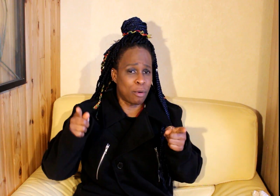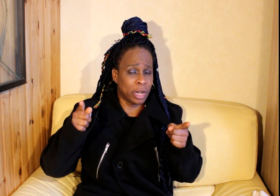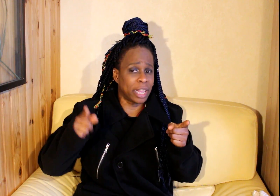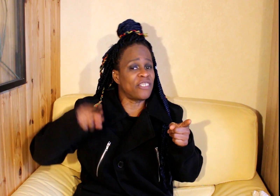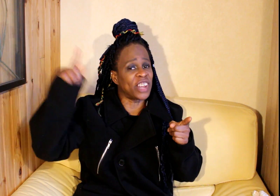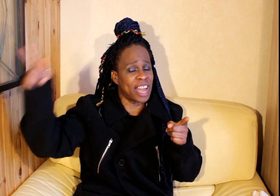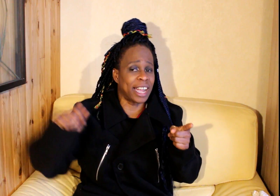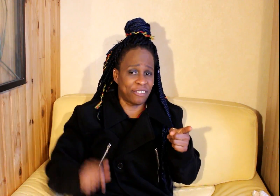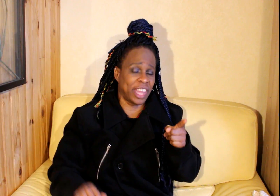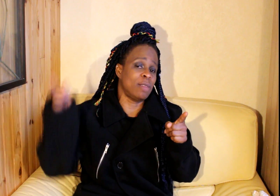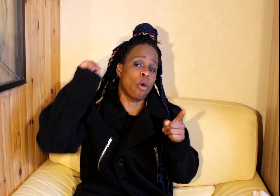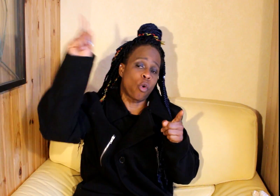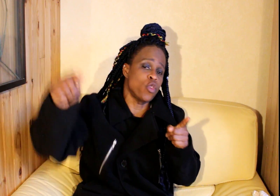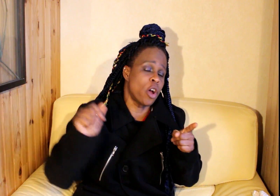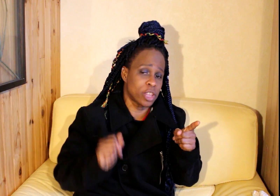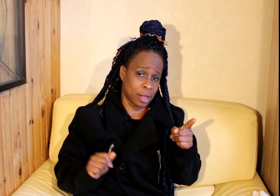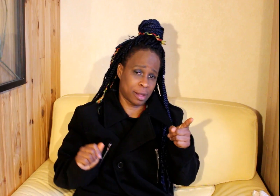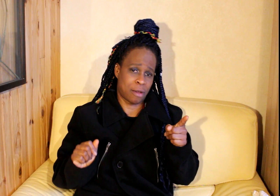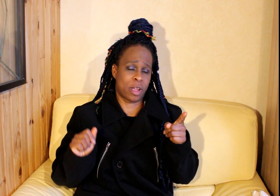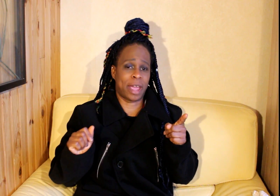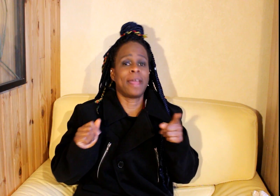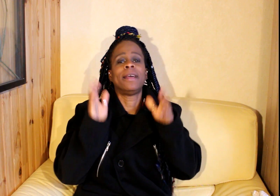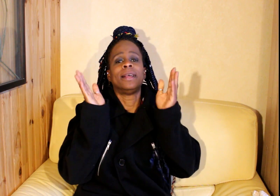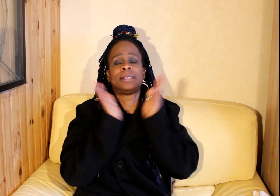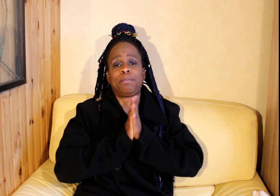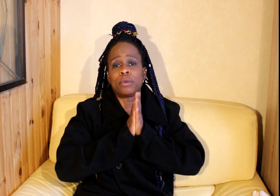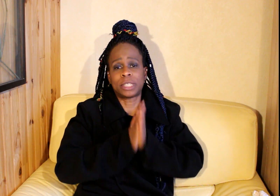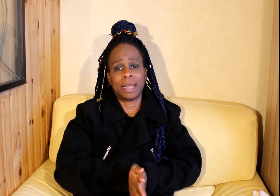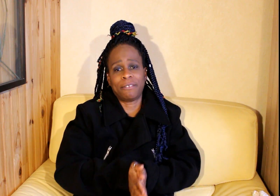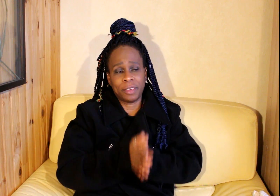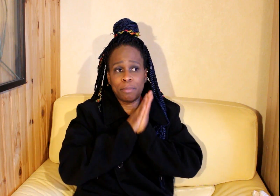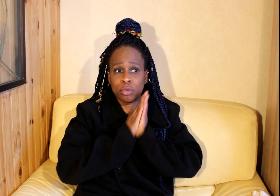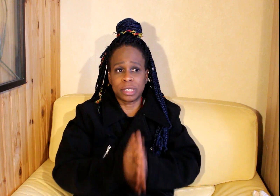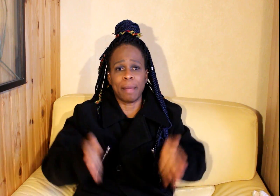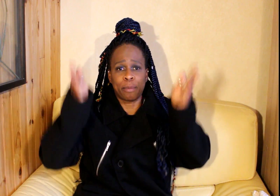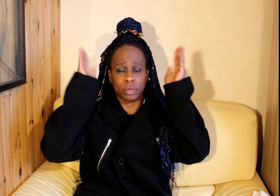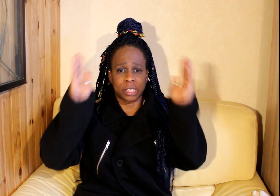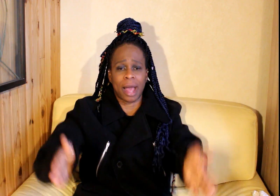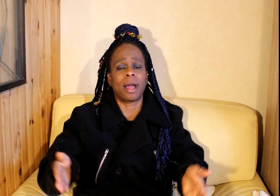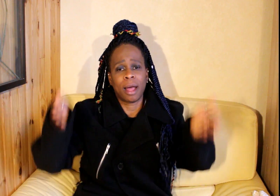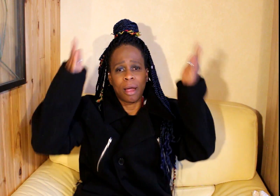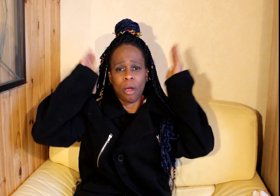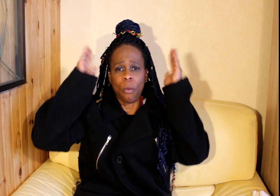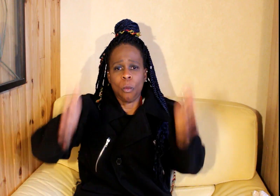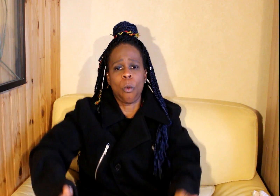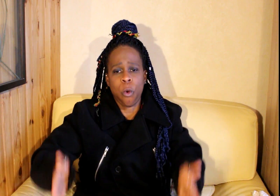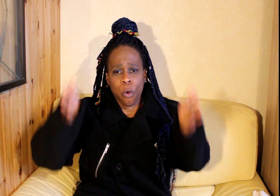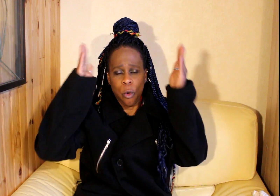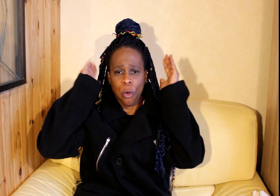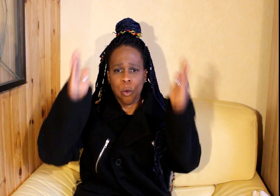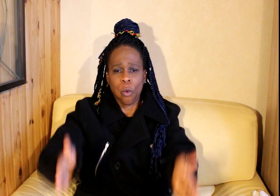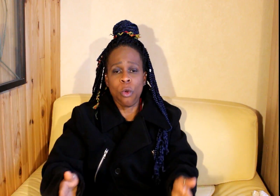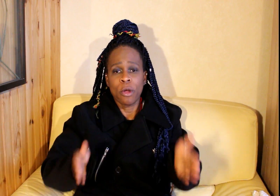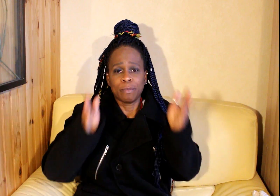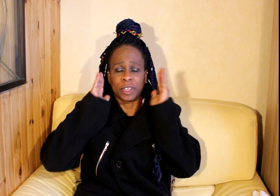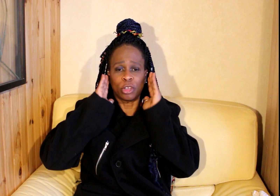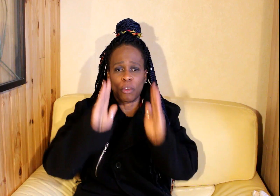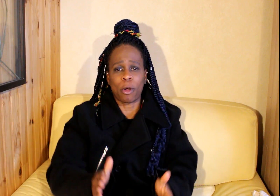abonnée Qui vient d'arriver Et qui me crouillonne Ok C'est pour ça les filles Pour ça et pour ça Ouh Ouh Si tu ne veux pas